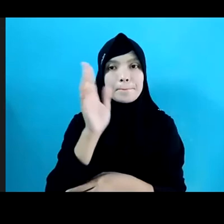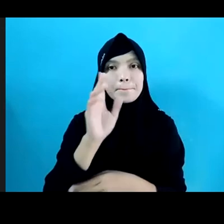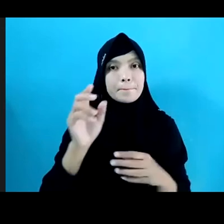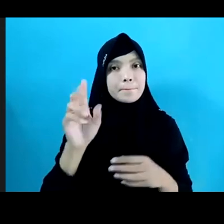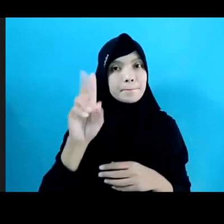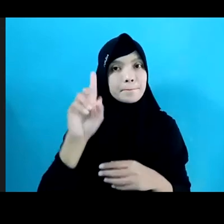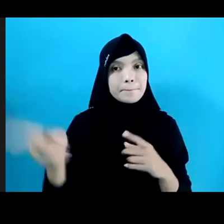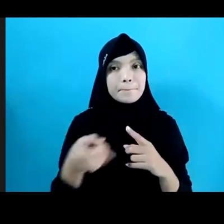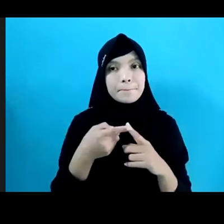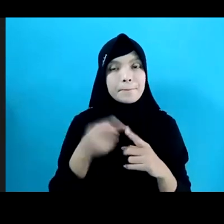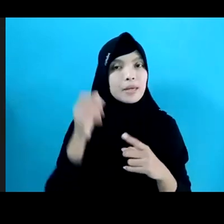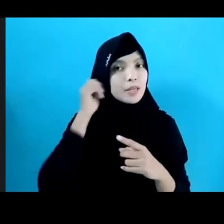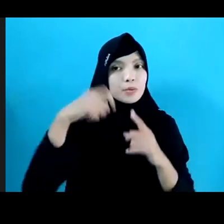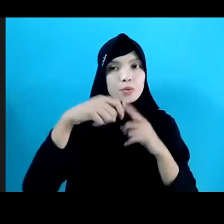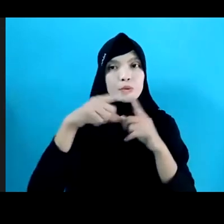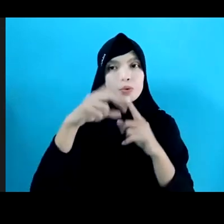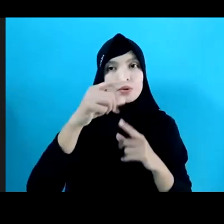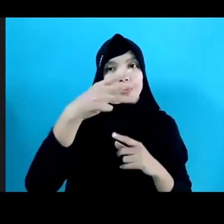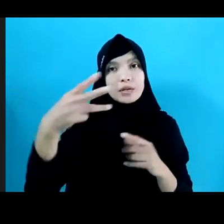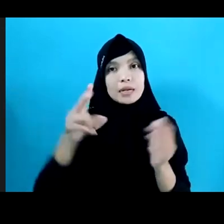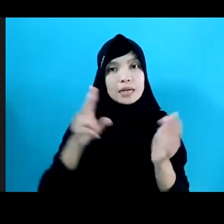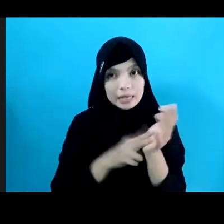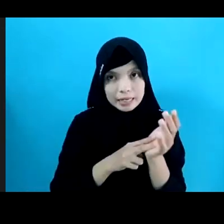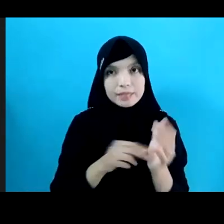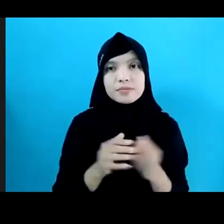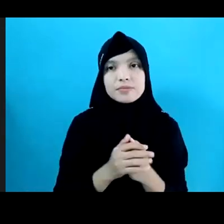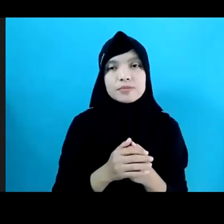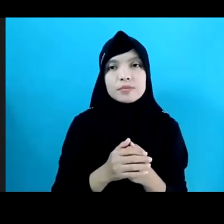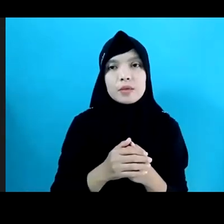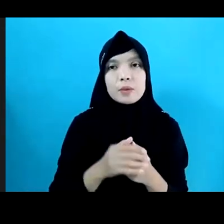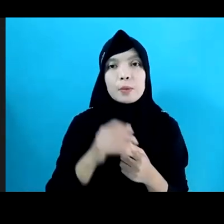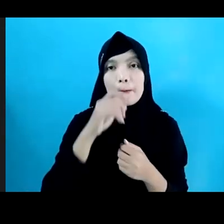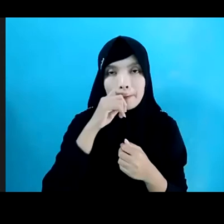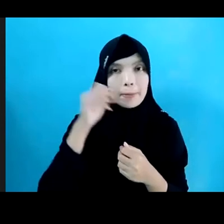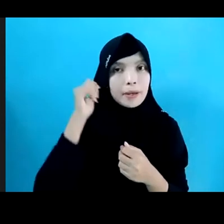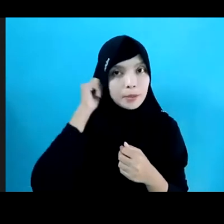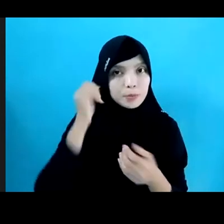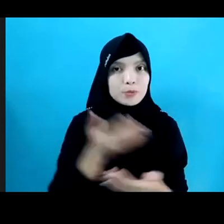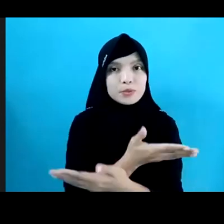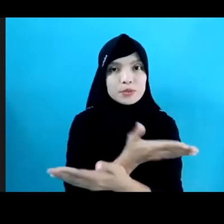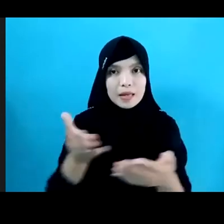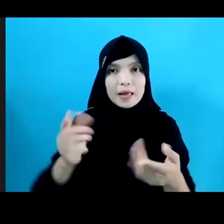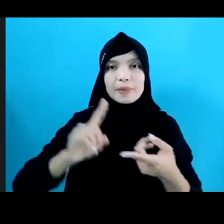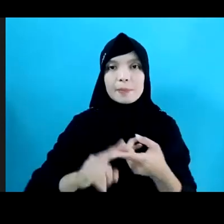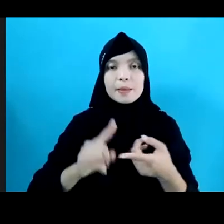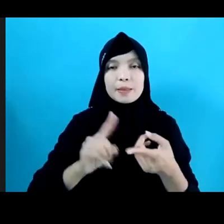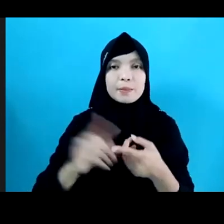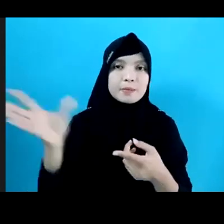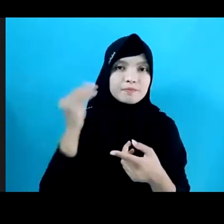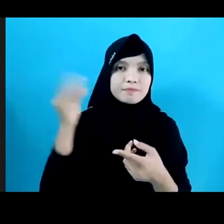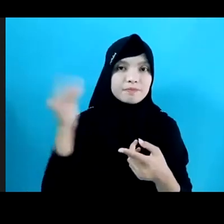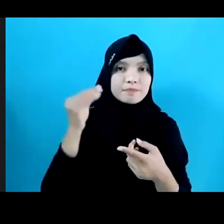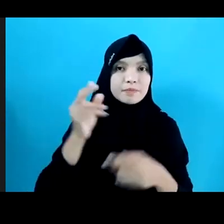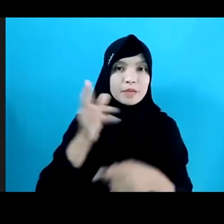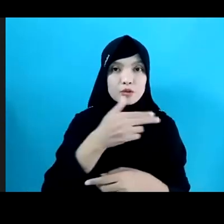Yaitu Ibu Karen Flanagan Bagi Bapak Bapak Bapak Dan Ibu Ibu Juga Teman Teman Yang Ingin Menyimak Di Dalam Bahasa